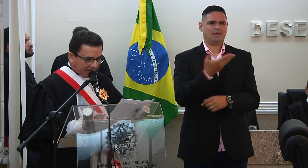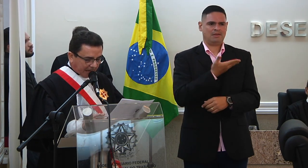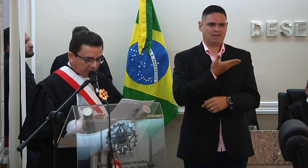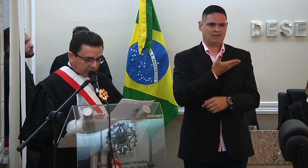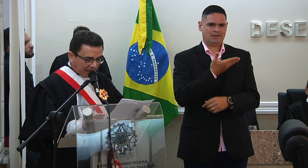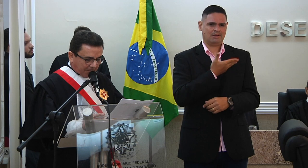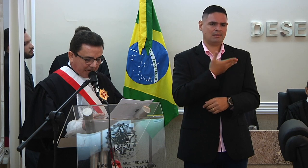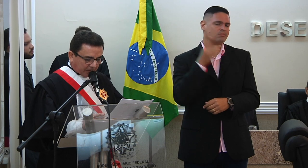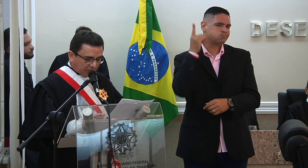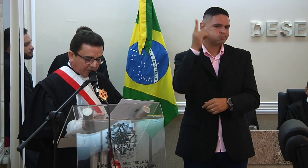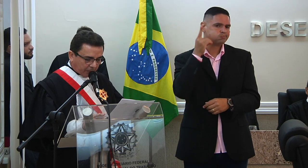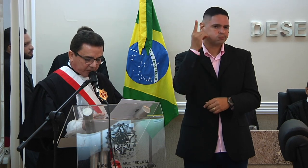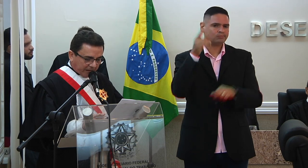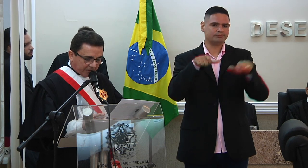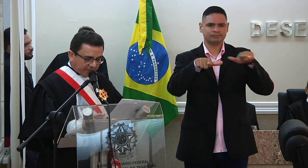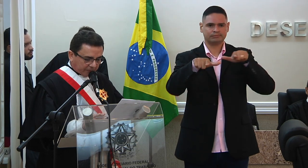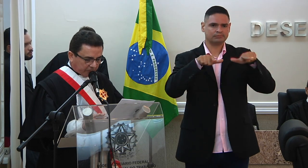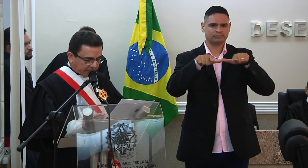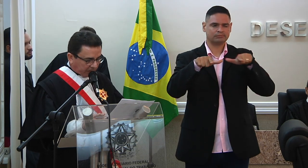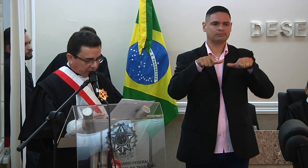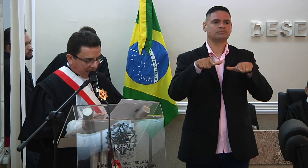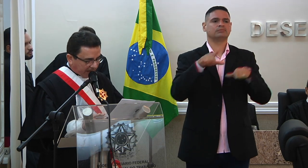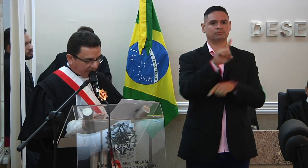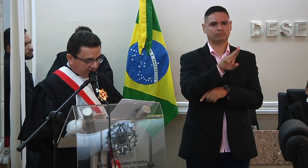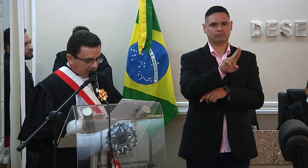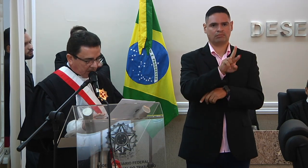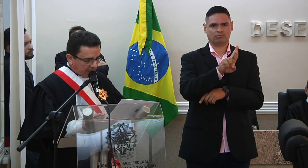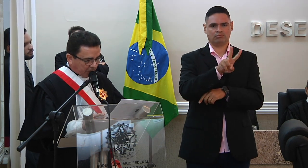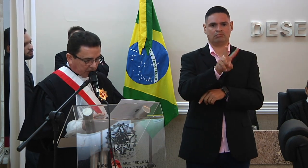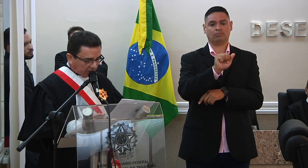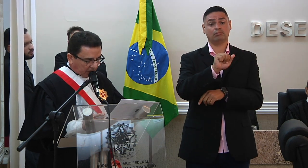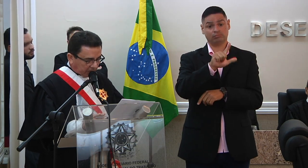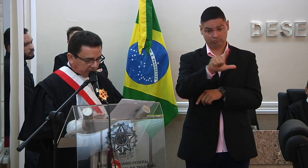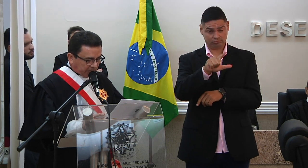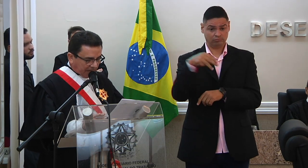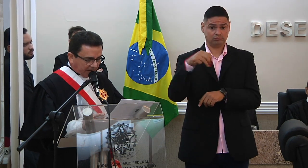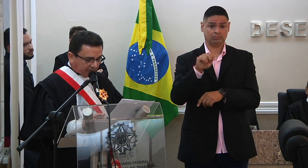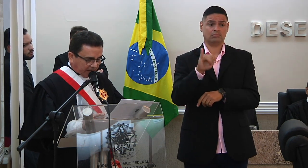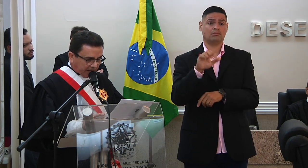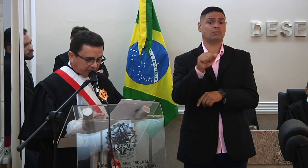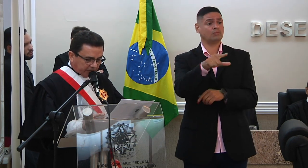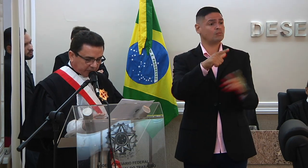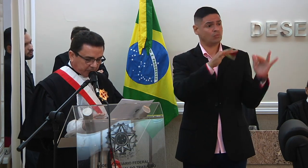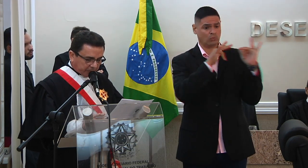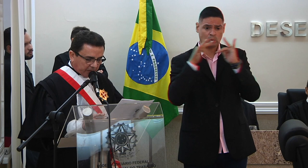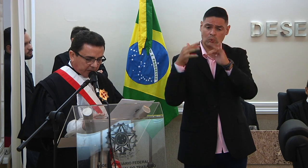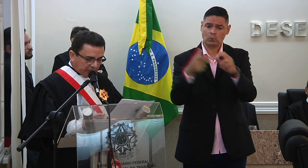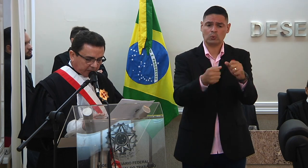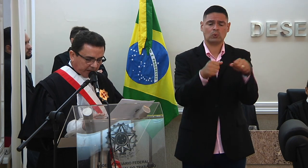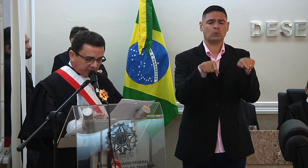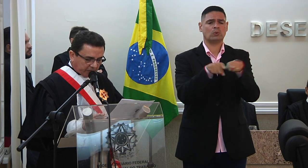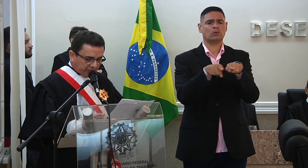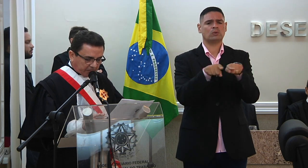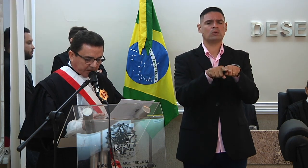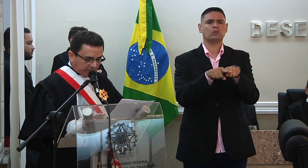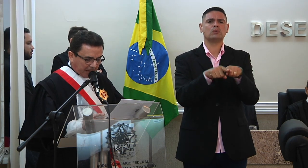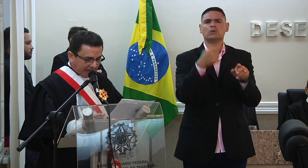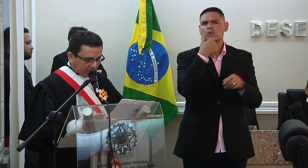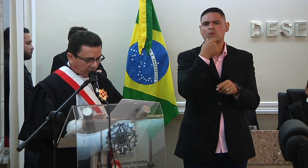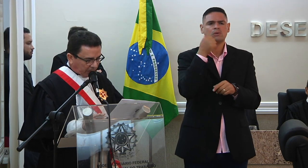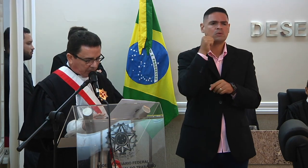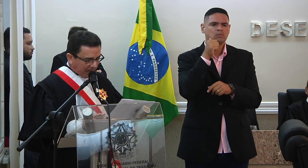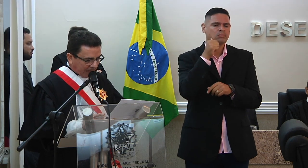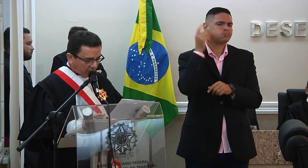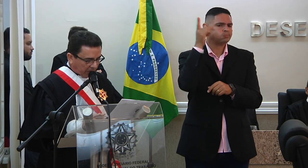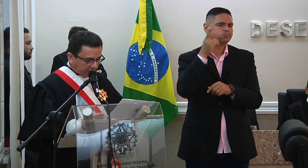desbargador do trabalho do Val Sera de Vasconcelos Maia e por todos os demais excelentíssimos e excelentíssimas